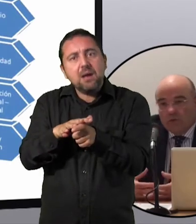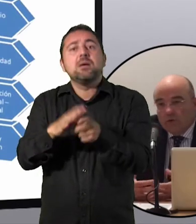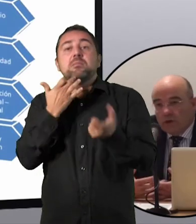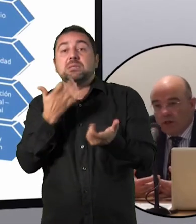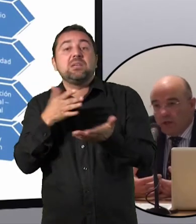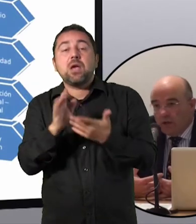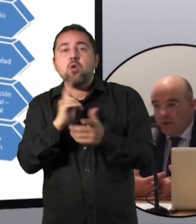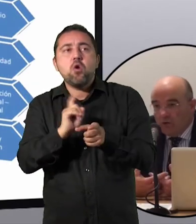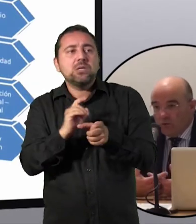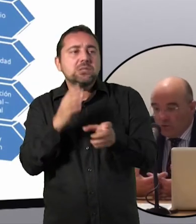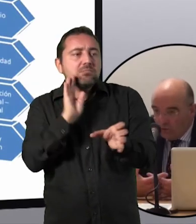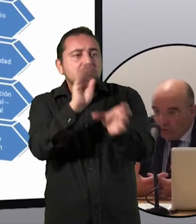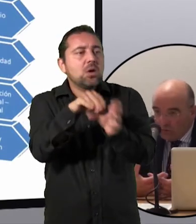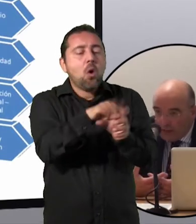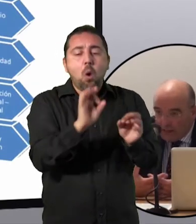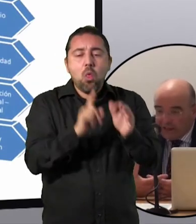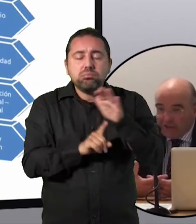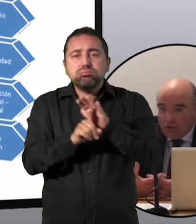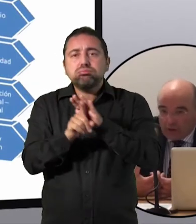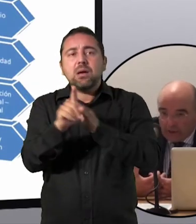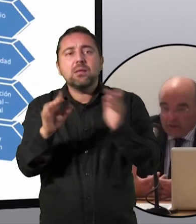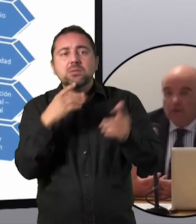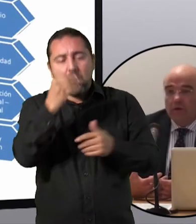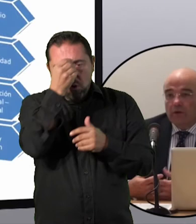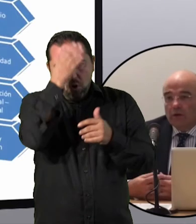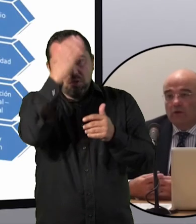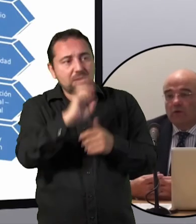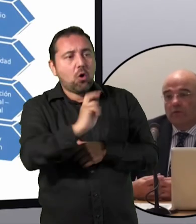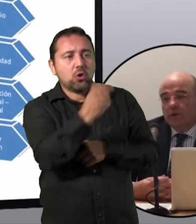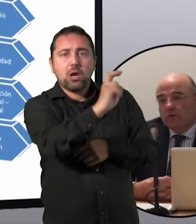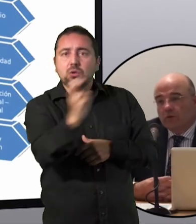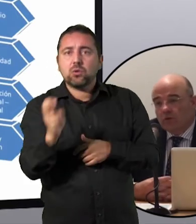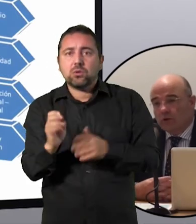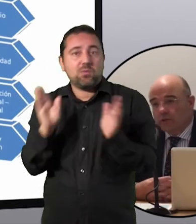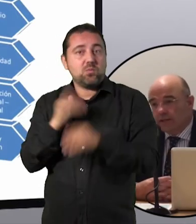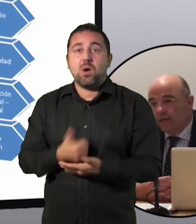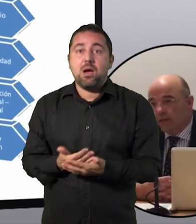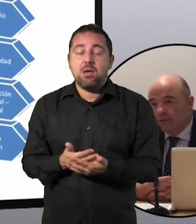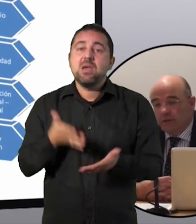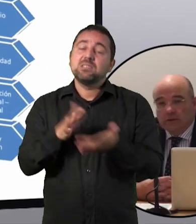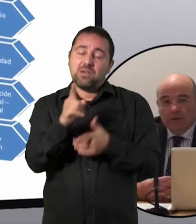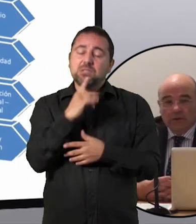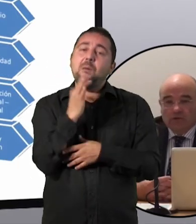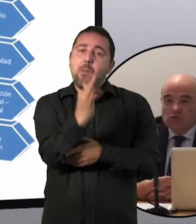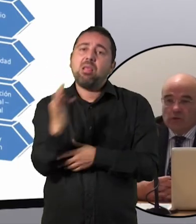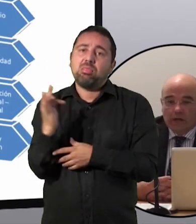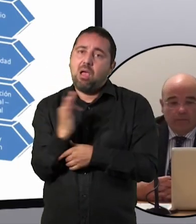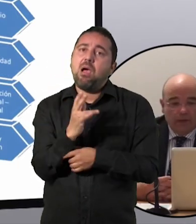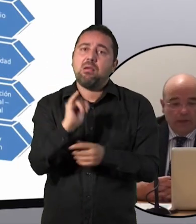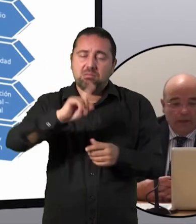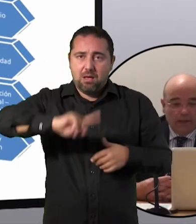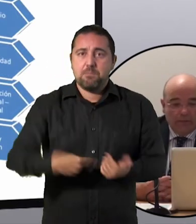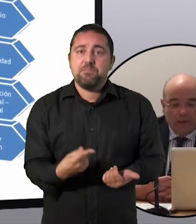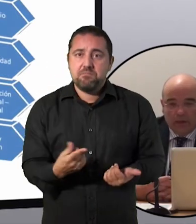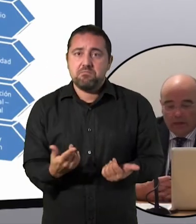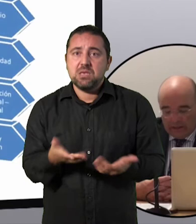pero no tiene, no toma, no crece en el conocimiento de todas las áreas. Y eso es una